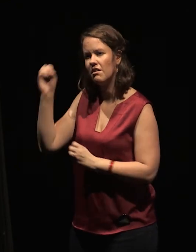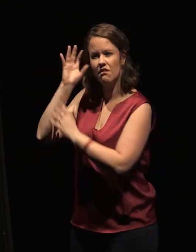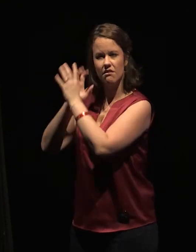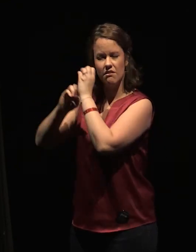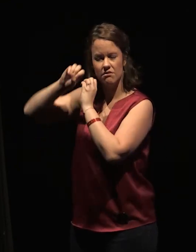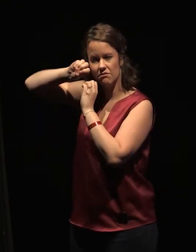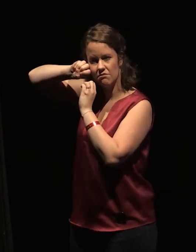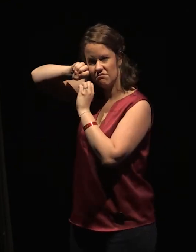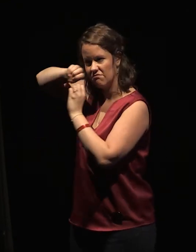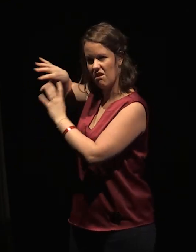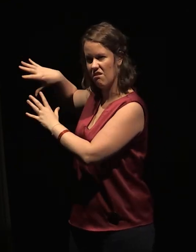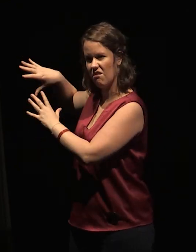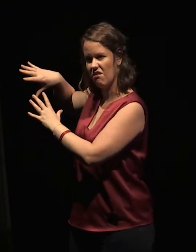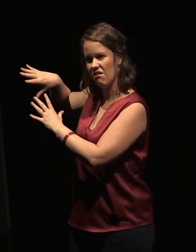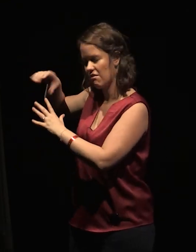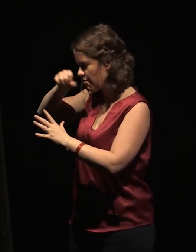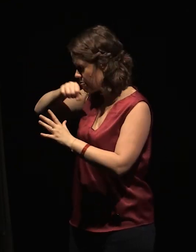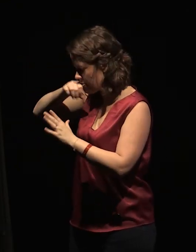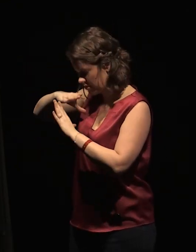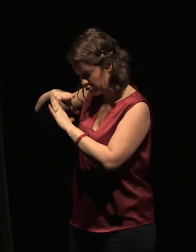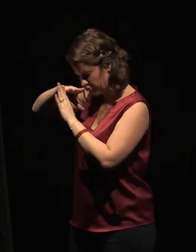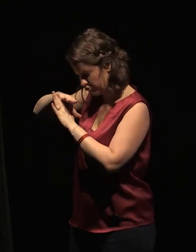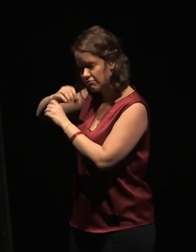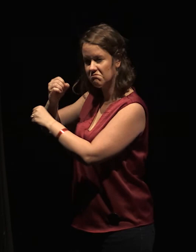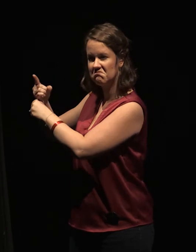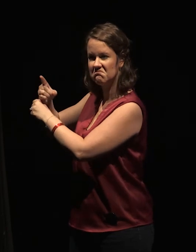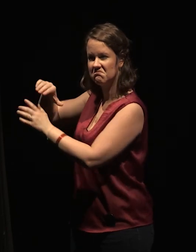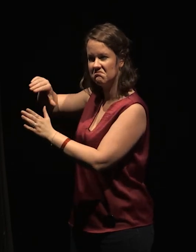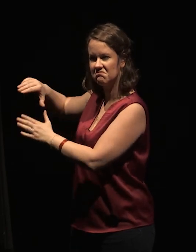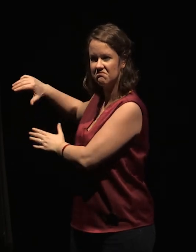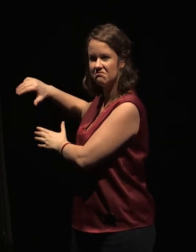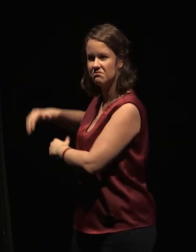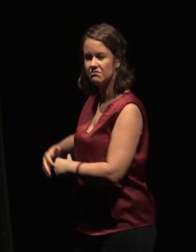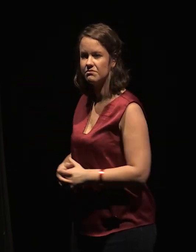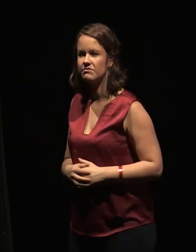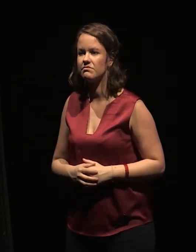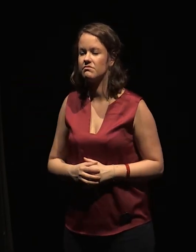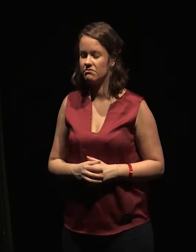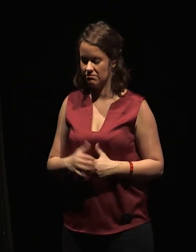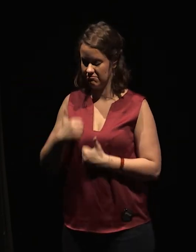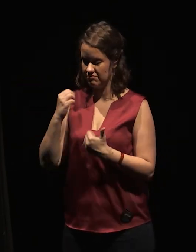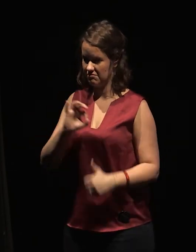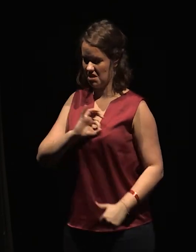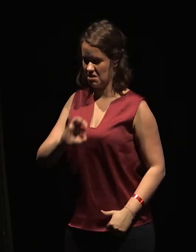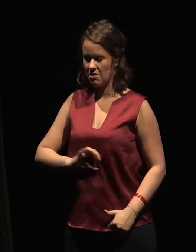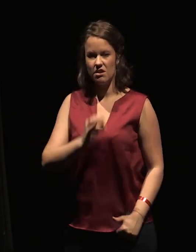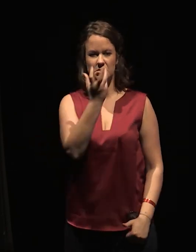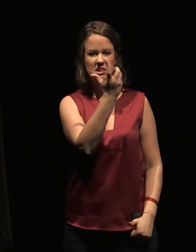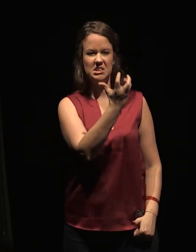toux précipitée, puis les jetait de côté. Et les boutons de son uniforme brillaient, tandis qu'il s'éloignait.